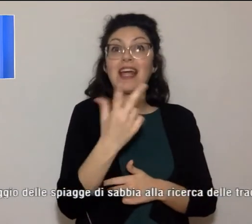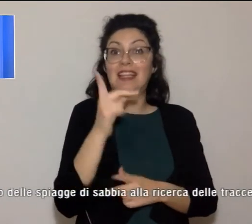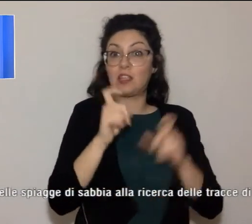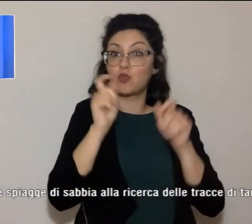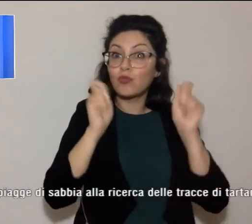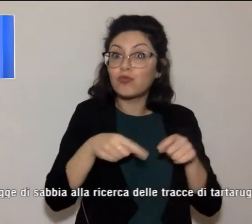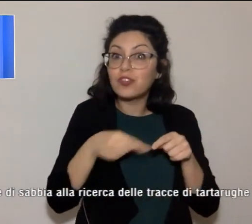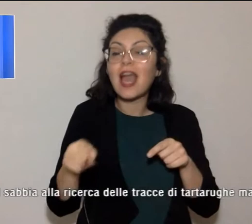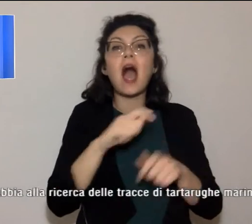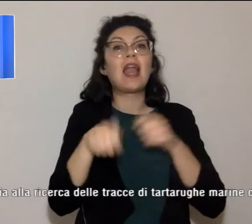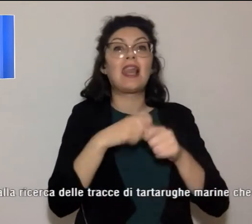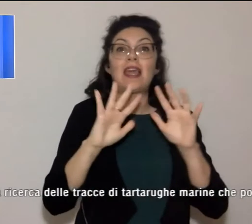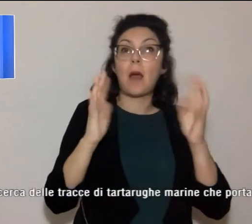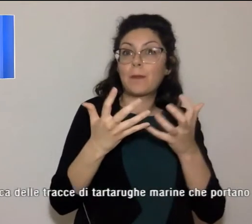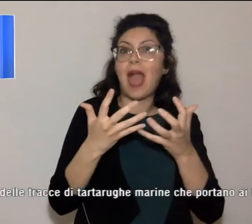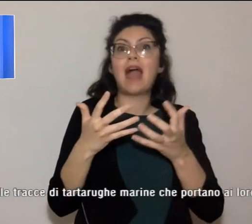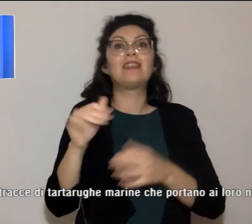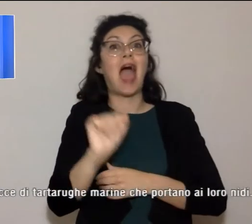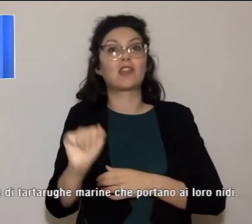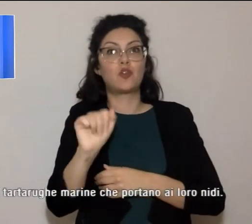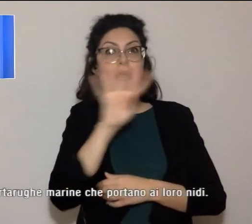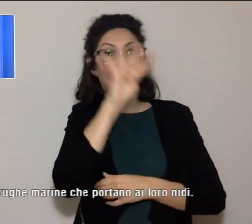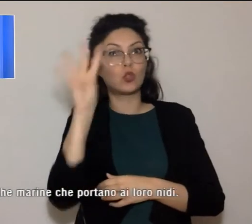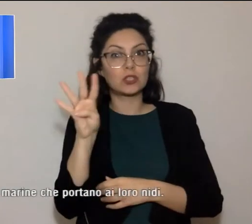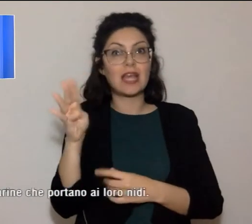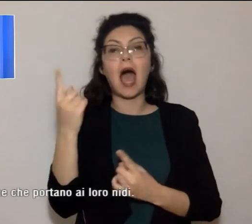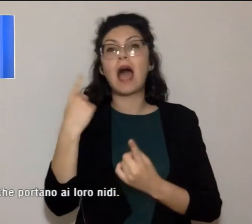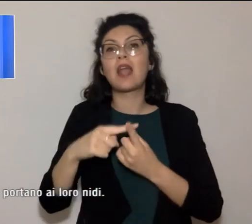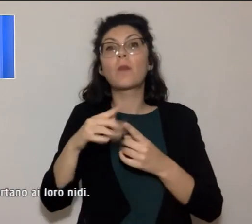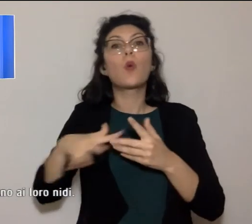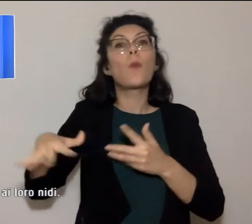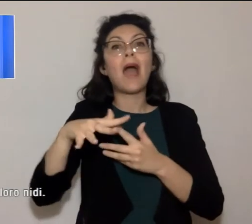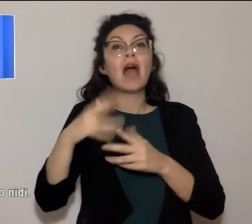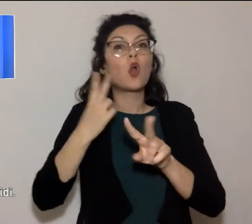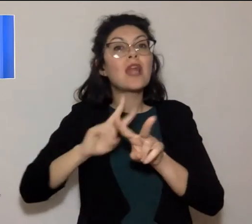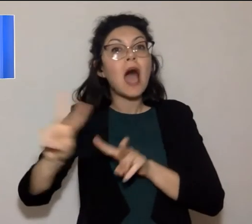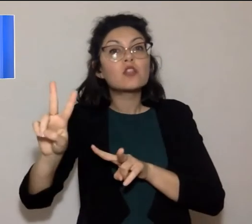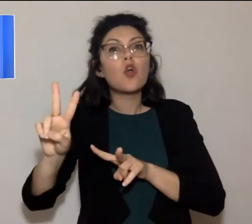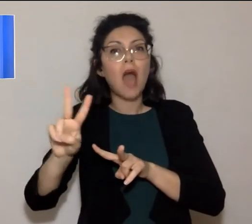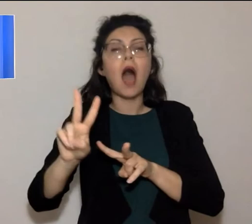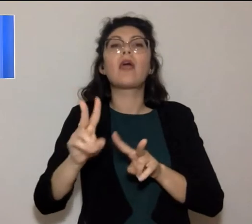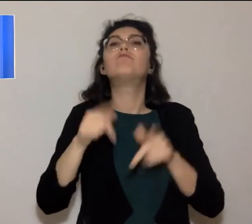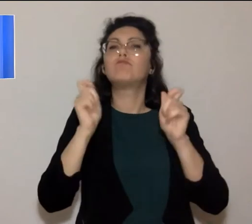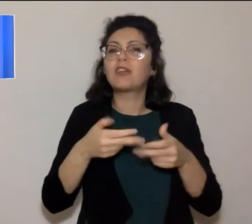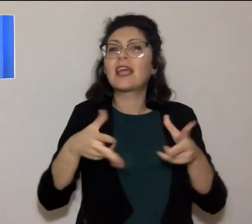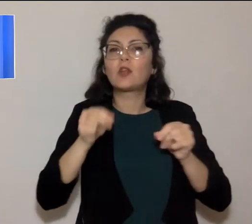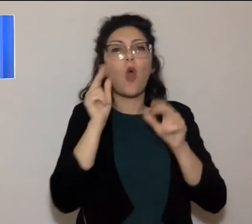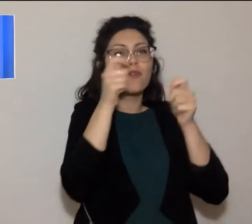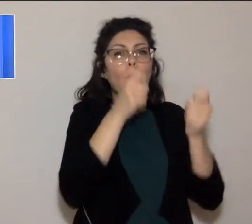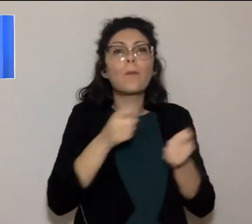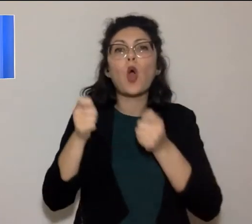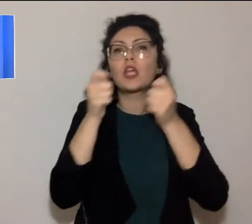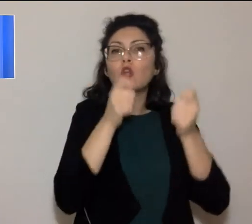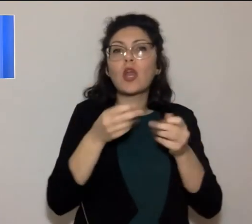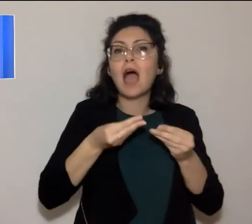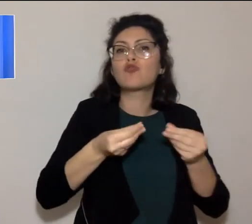Lega Ambiente e Arcipelago Toscano, insieme al Parco Nazionale, riprenderà l'attività di monitoraggio delle spiagge di